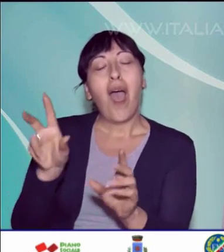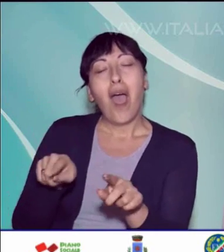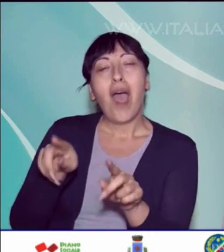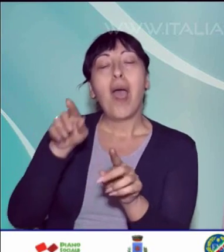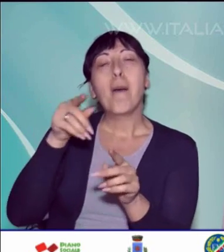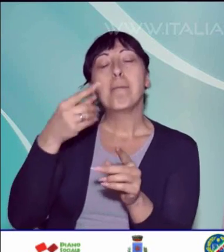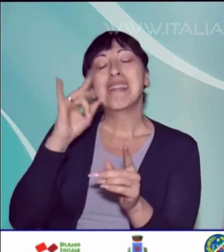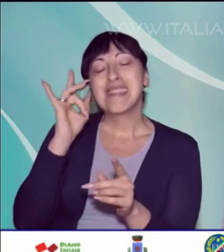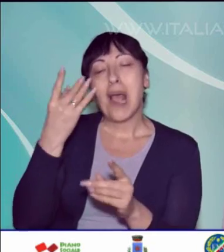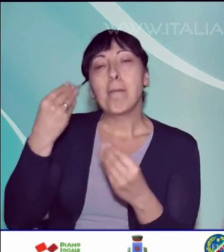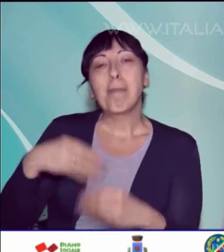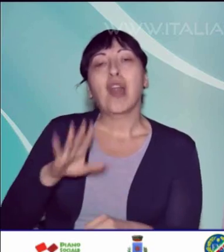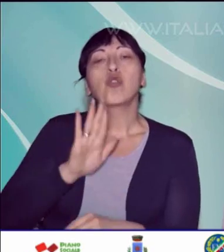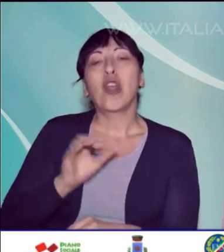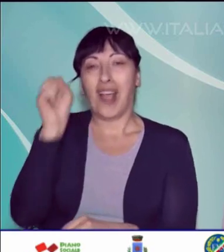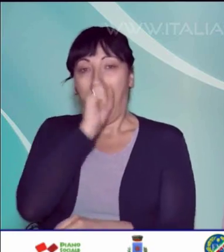Se perdo te.